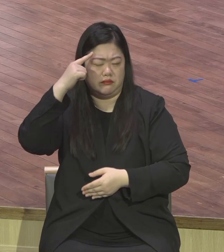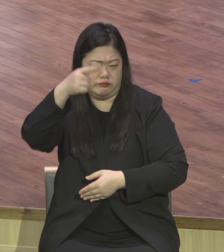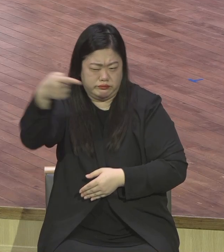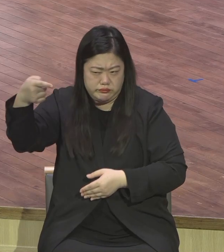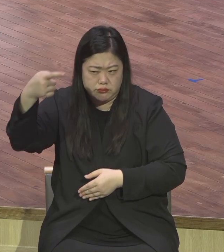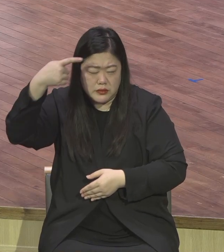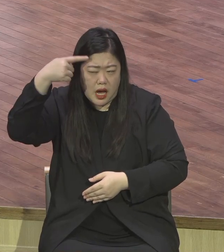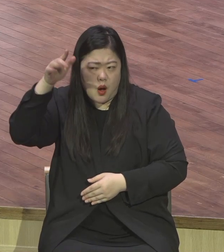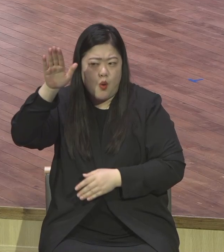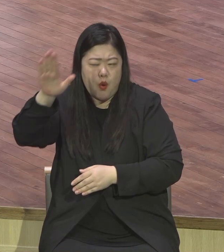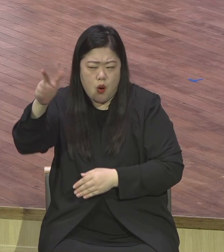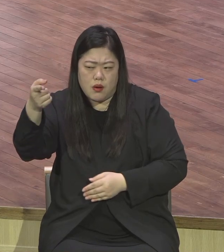반드시